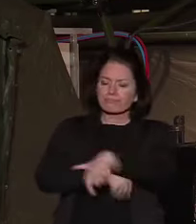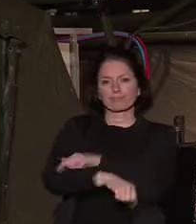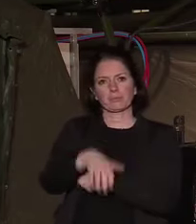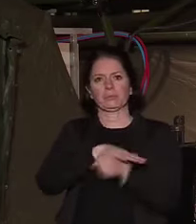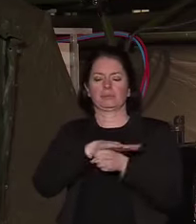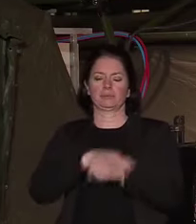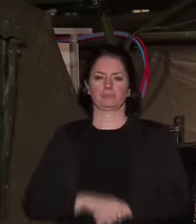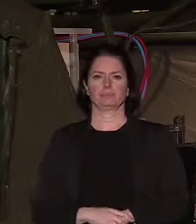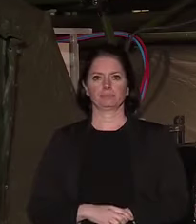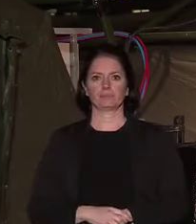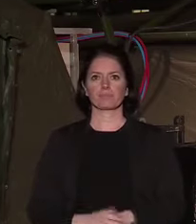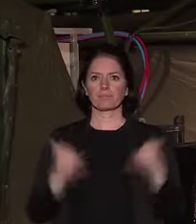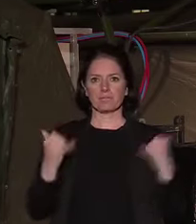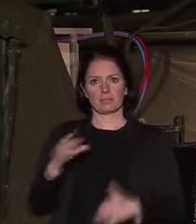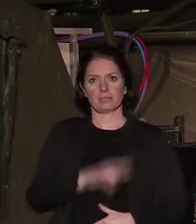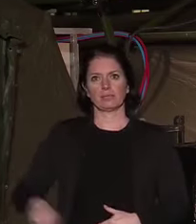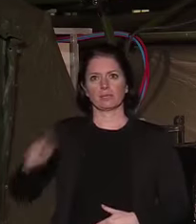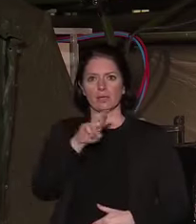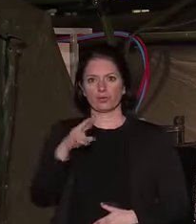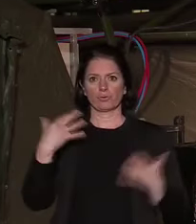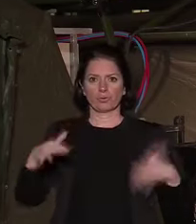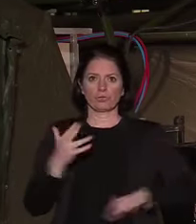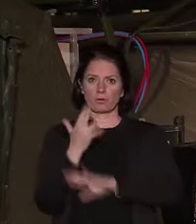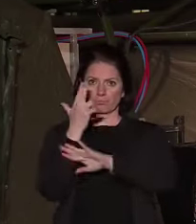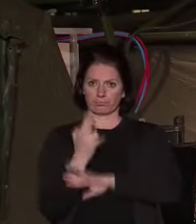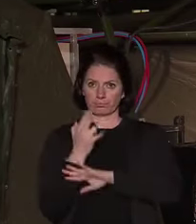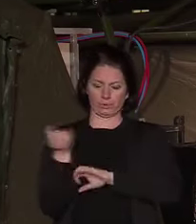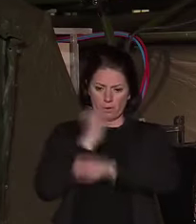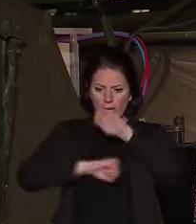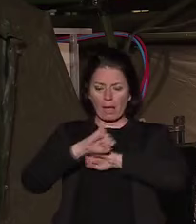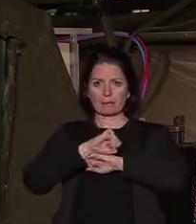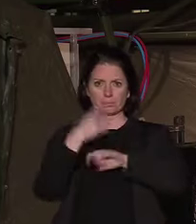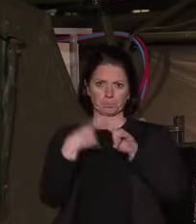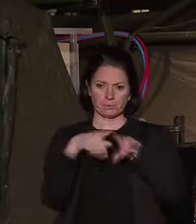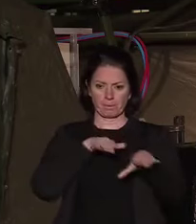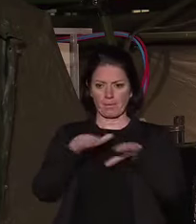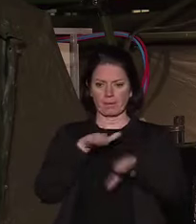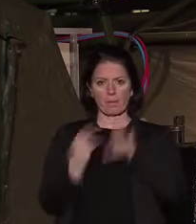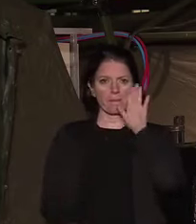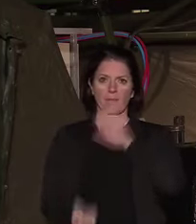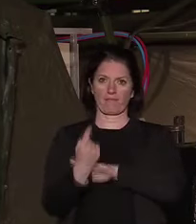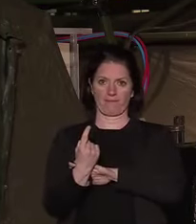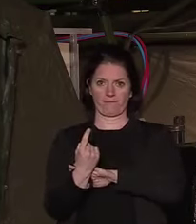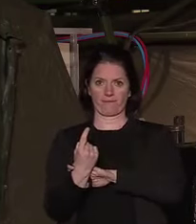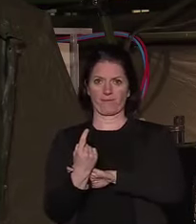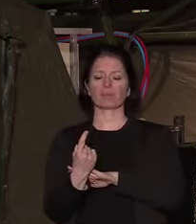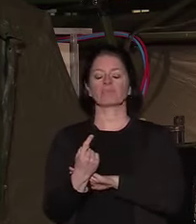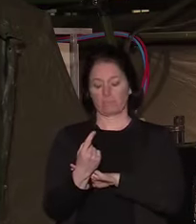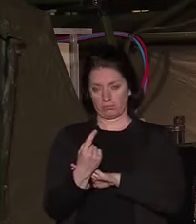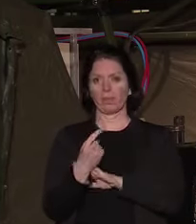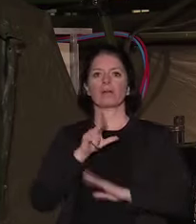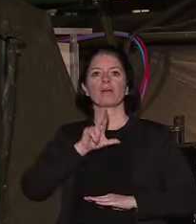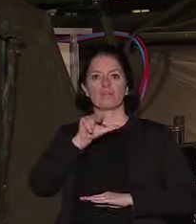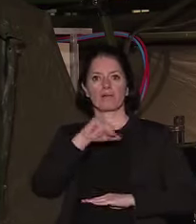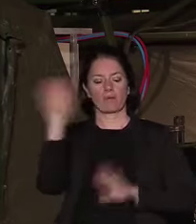ici, dans cette région, mis en place une organisation, une méthode inédite qui sera répliquée